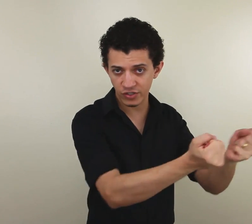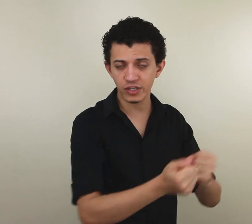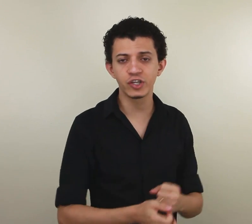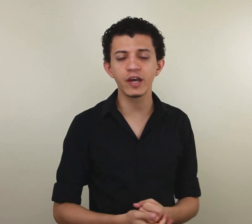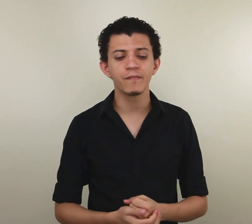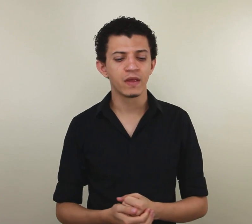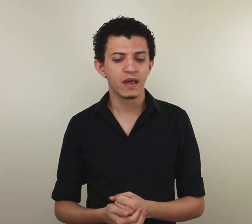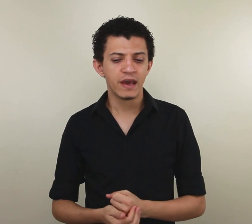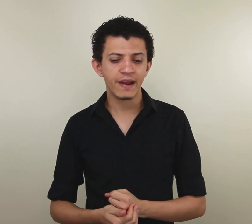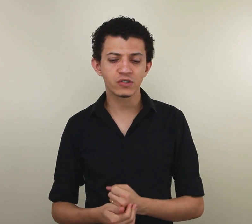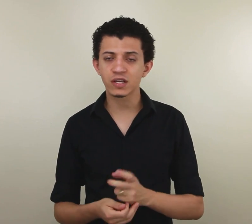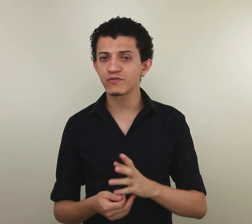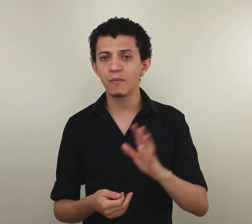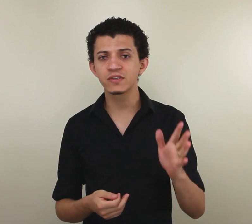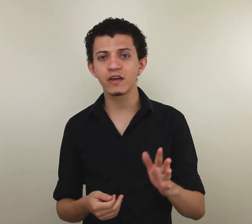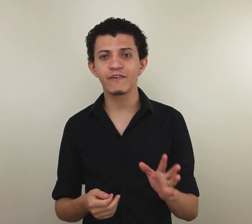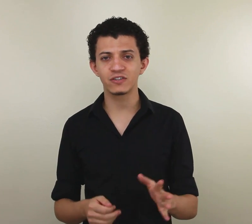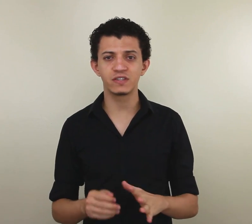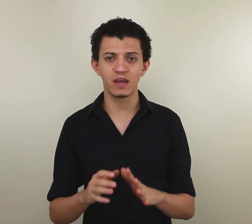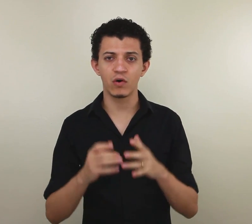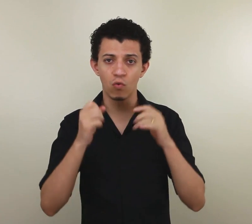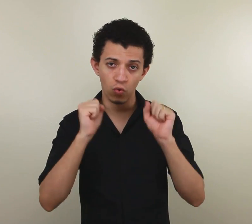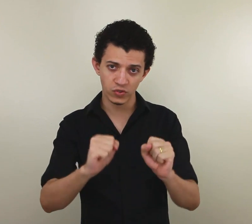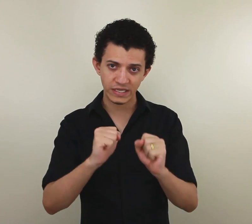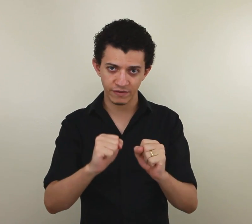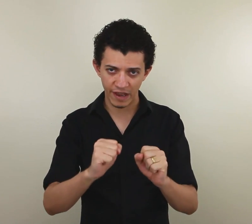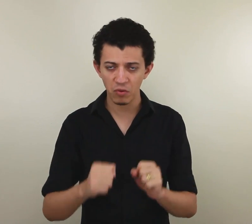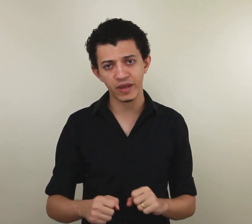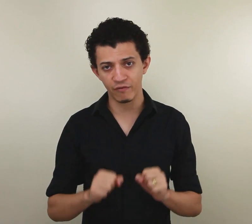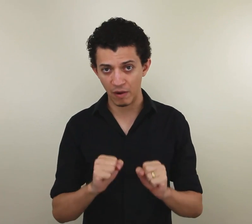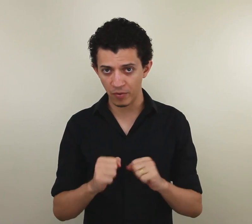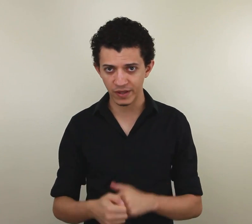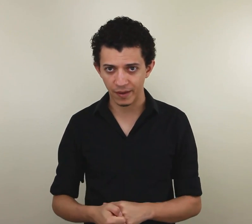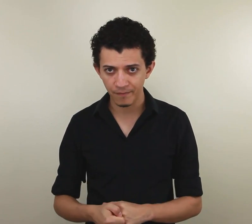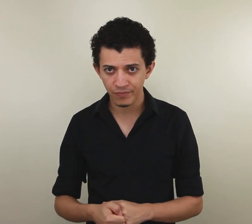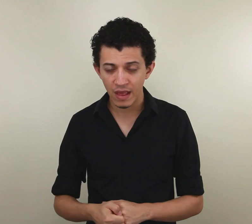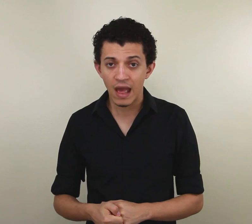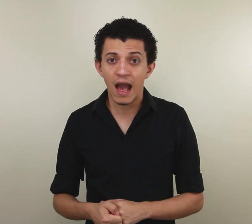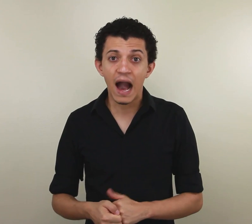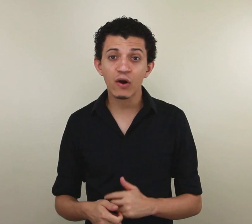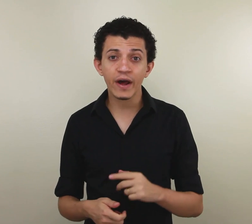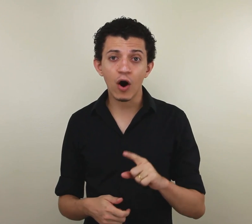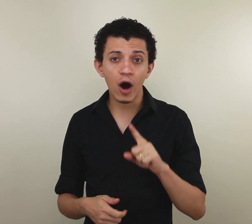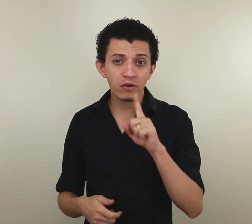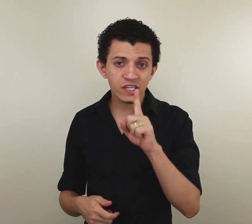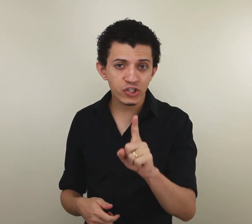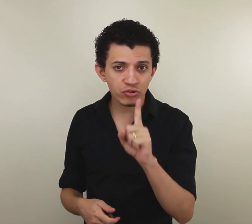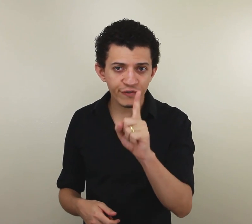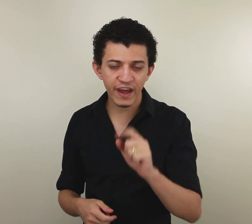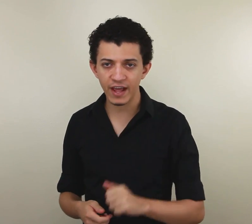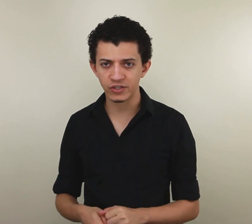dirigir. E nas outras formas eu enfatizei o uso desse verbo aqui, o verbo poder. Agora, olha o sentido diferente.